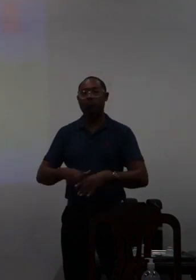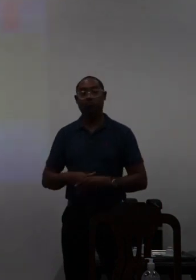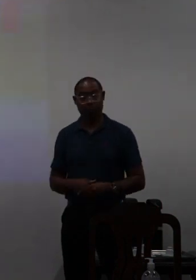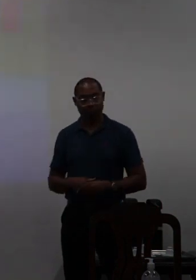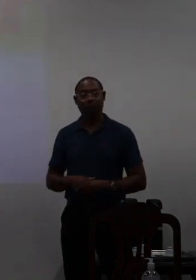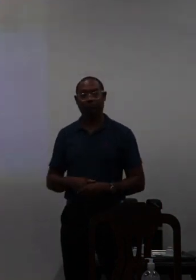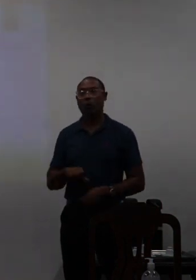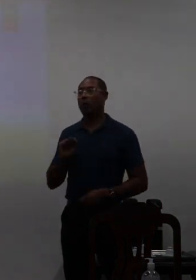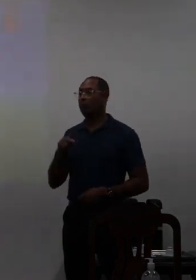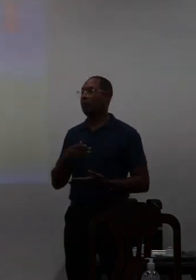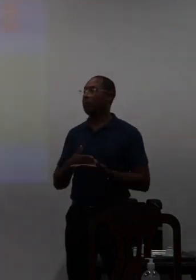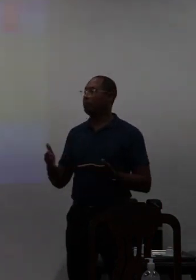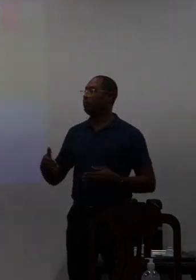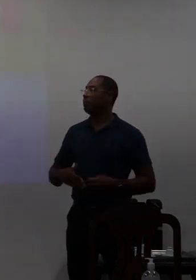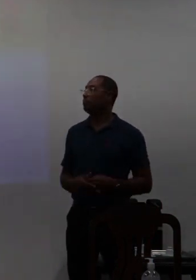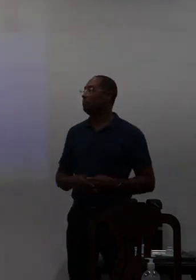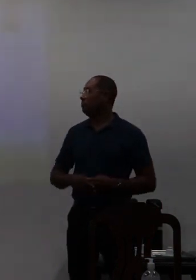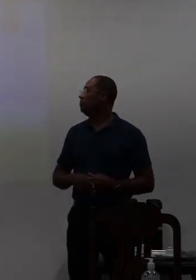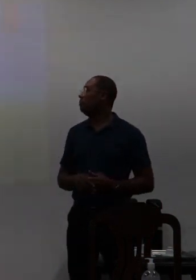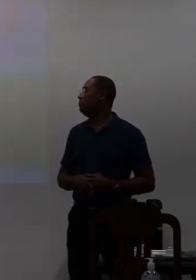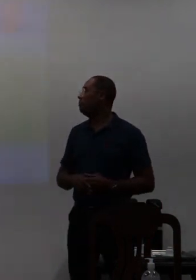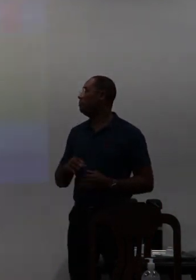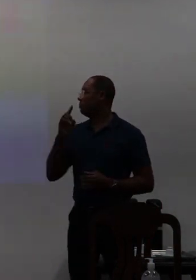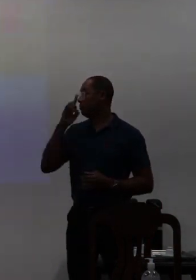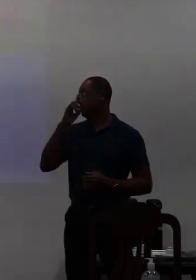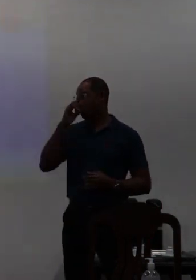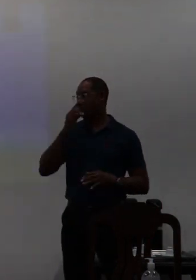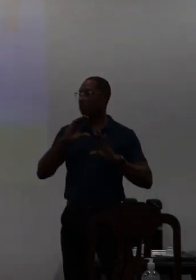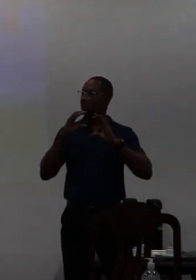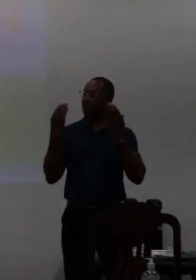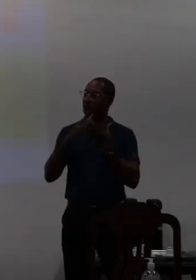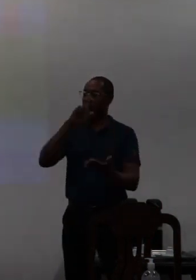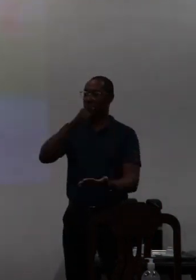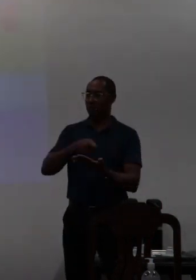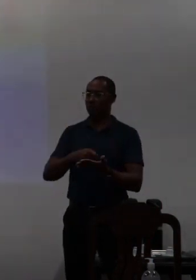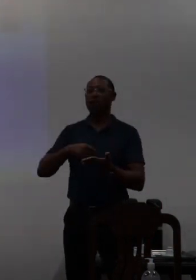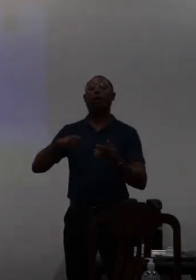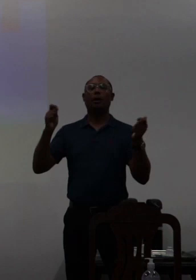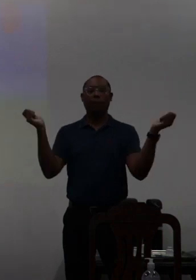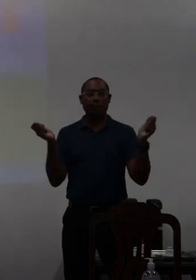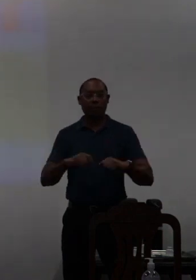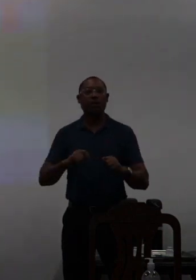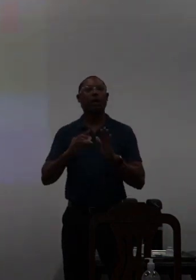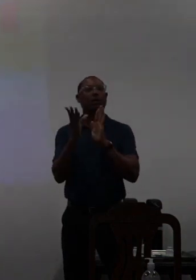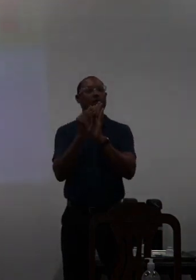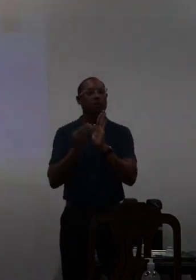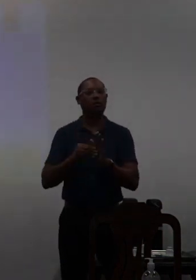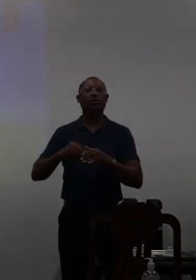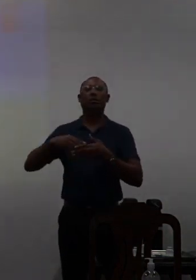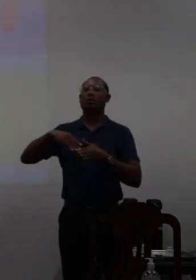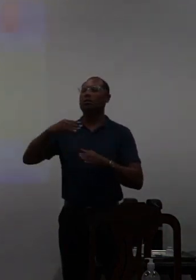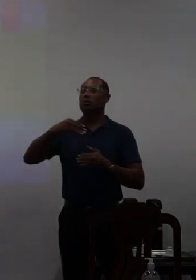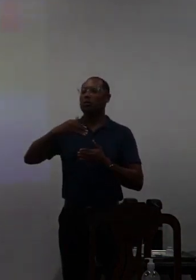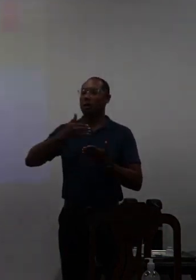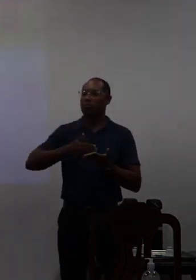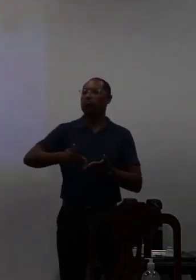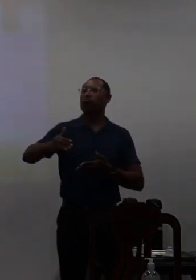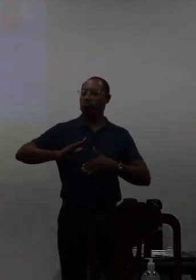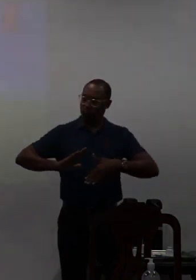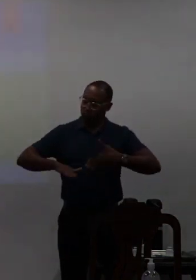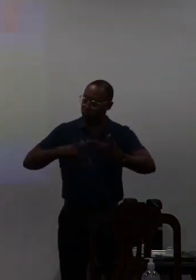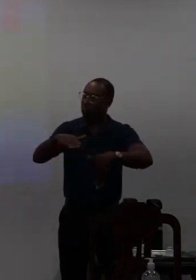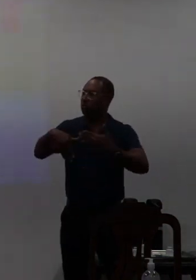está certo encerramos o processo e a comissão decidiu que já poderia esse conteúdo ser encaminhado para